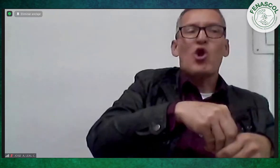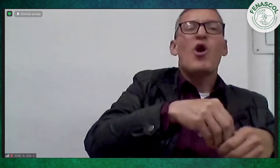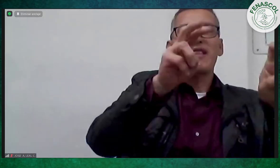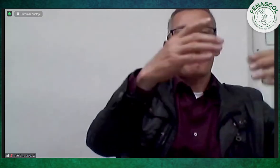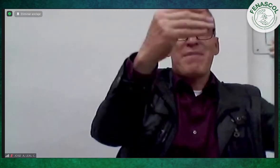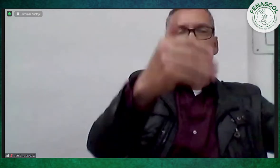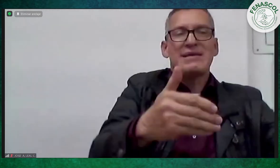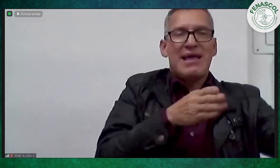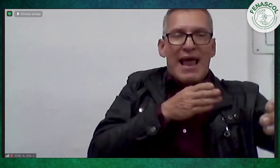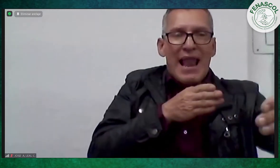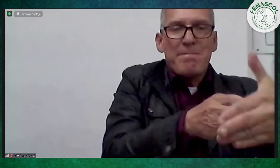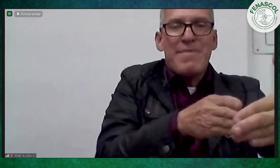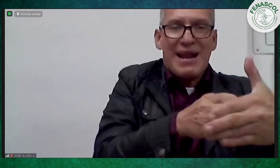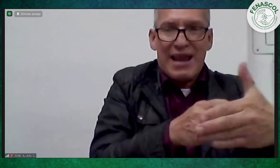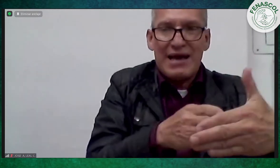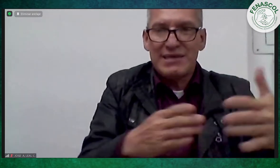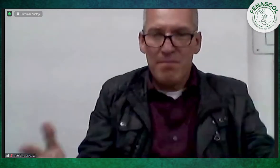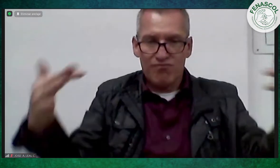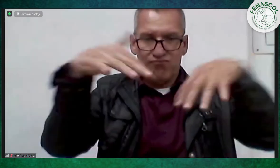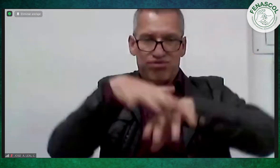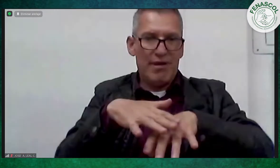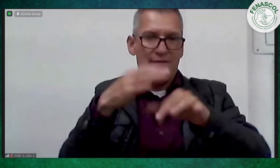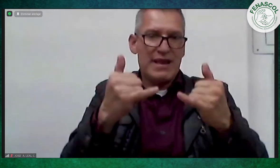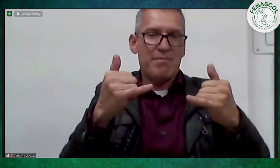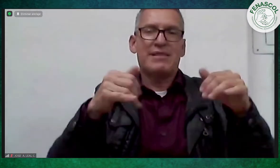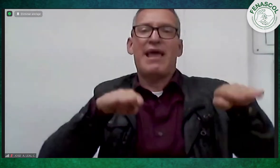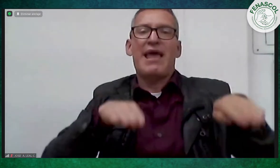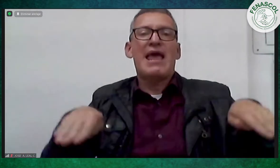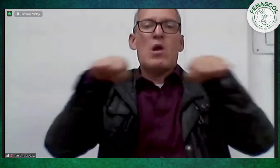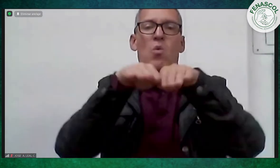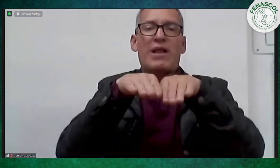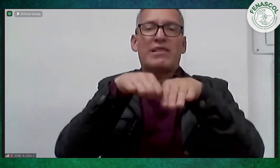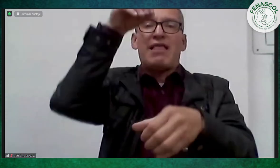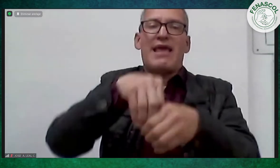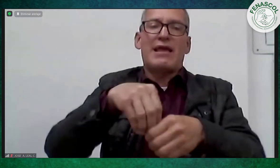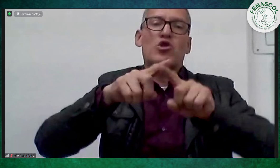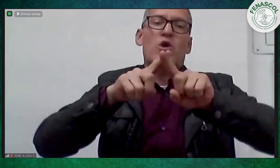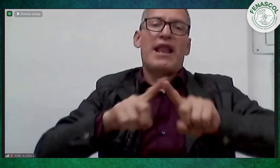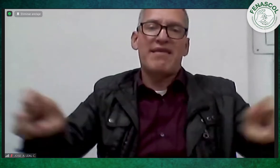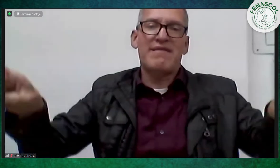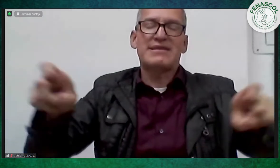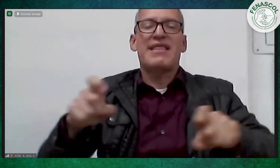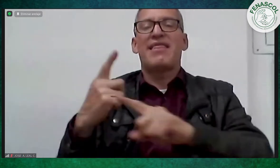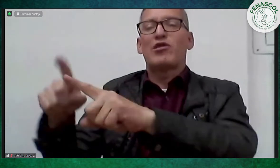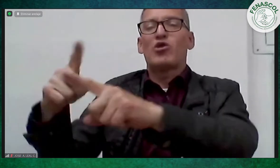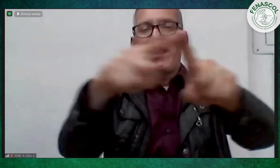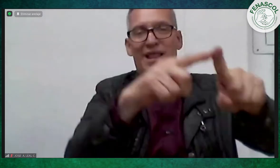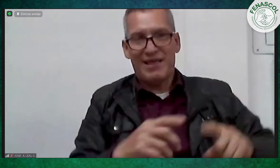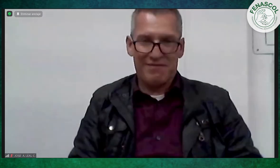población con discapacidad. Discapacidad que surge por las barreras del entorno. Estos dos aspectos son fundamentales para hablar de una igualdad